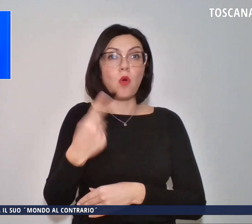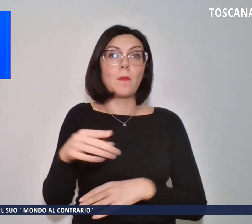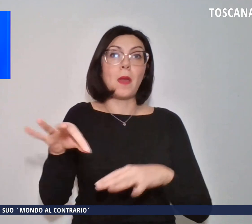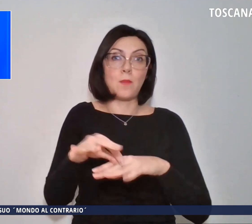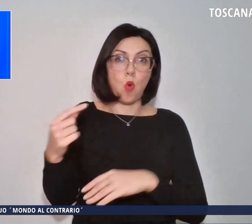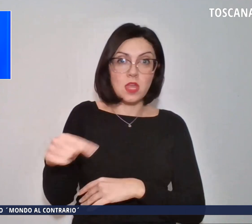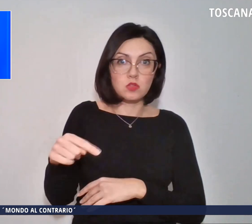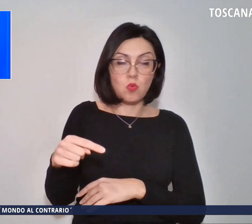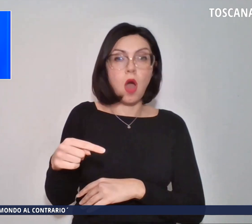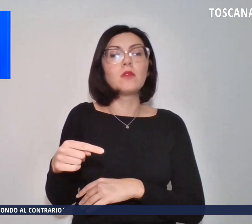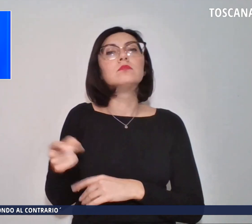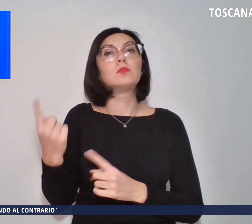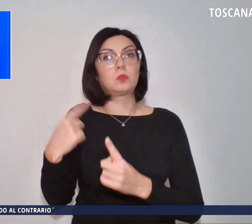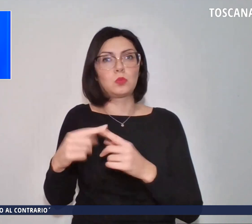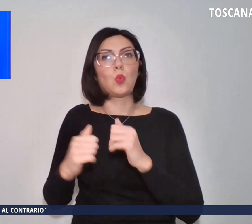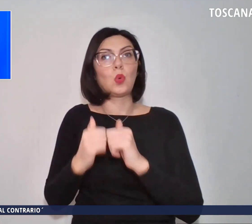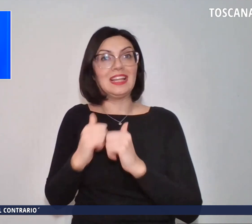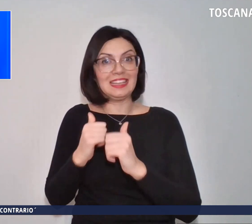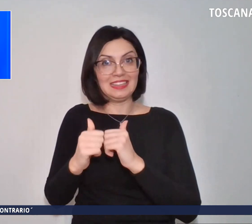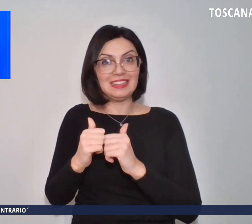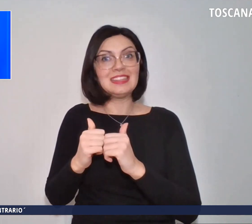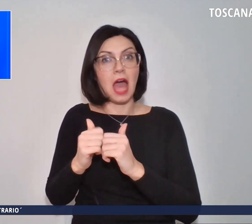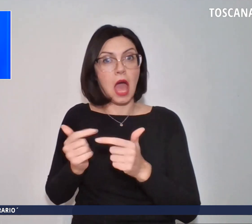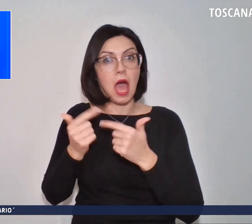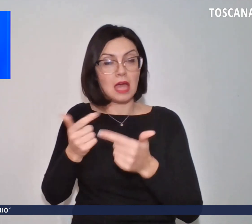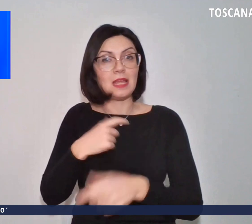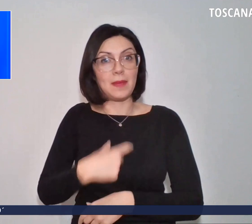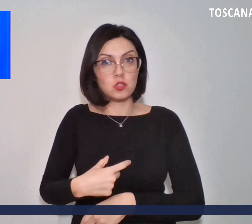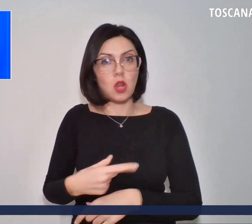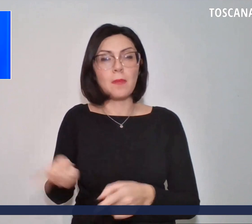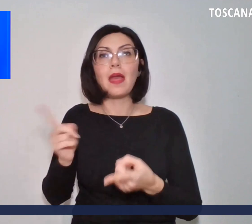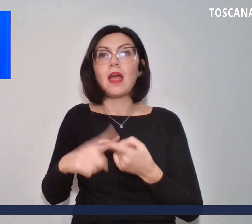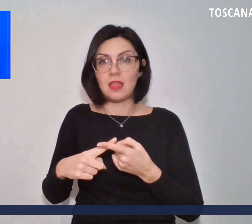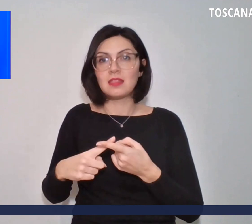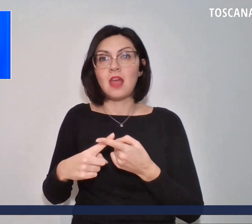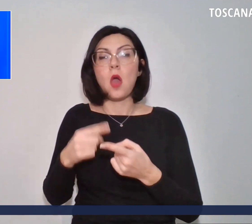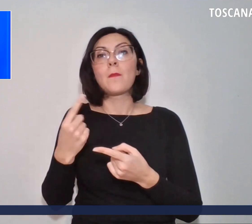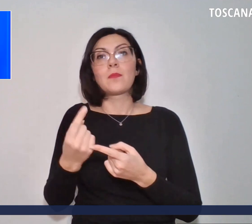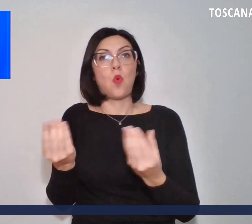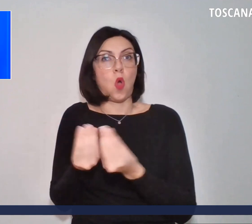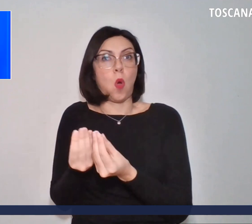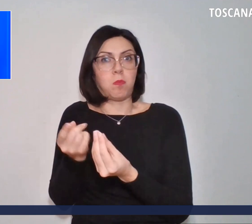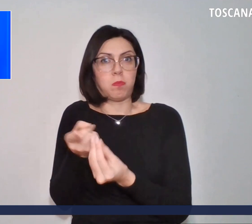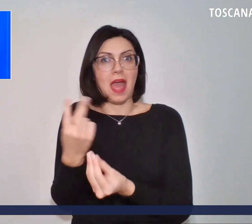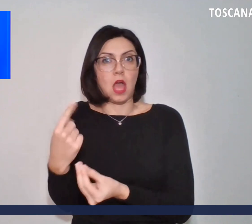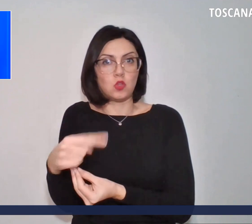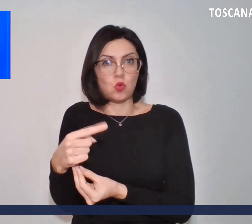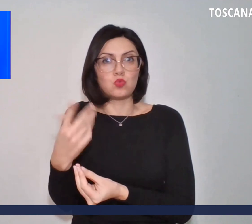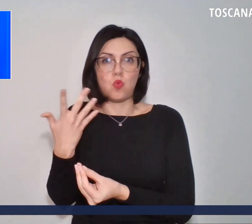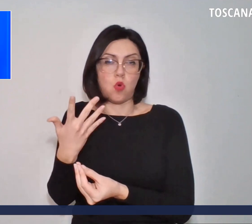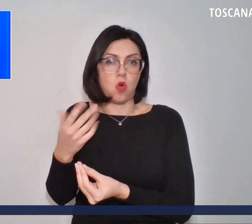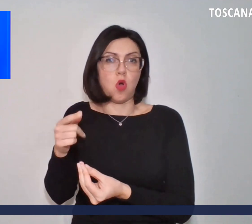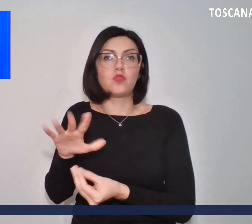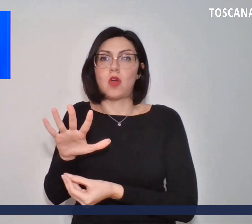per i danni subiti personalmente, per la perdita del compagno con cui aveva condiviso più di 50